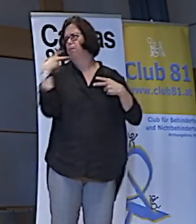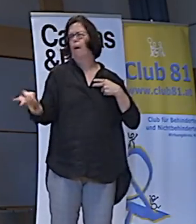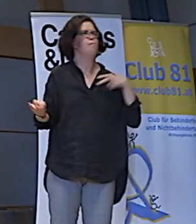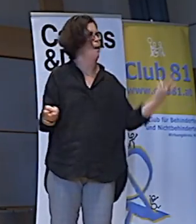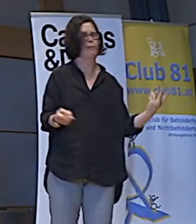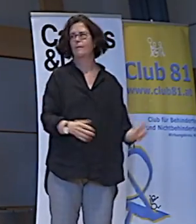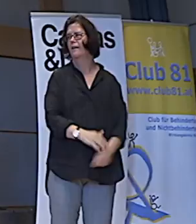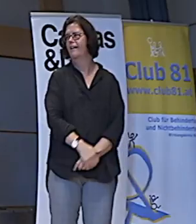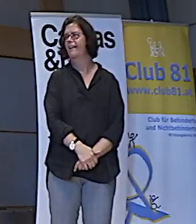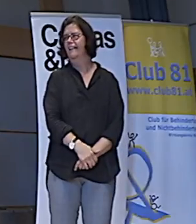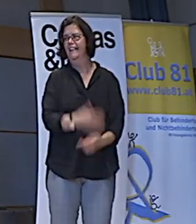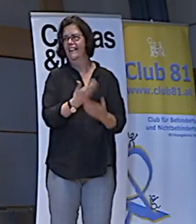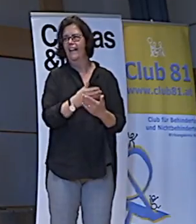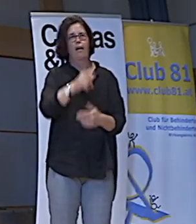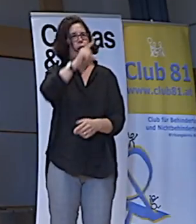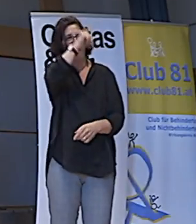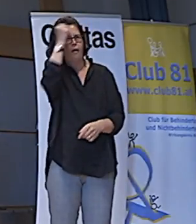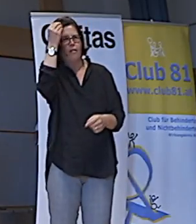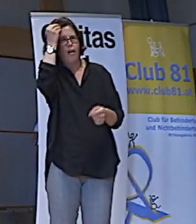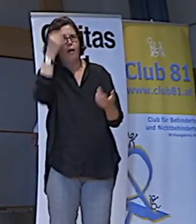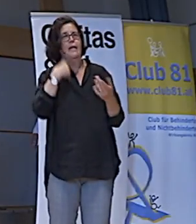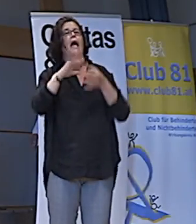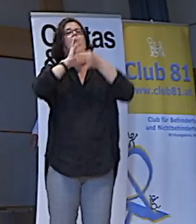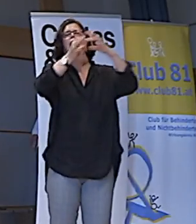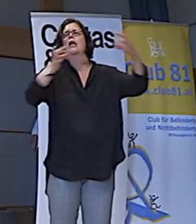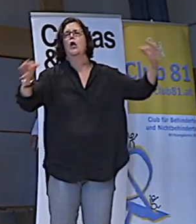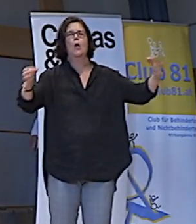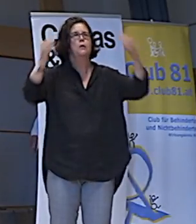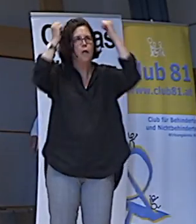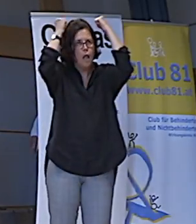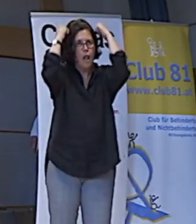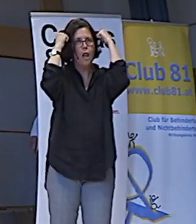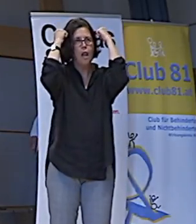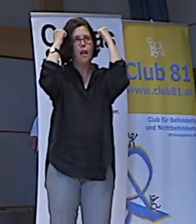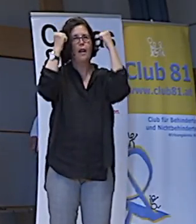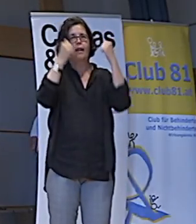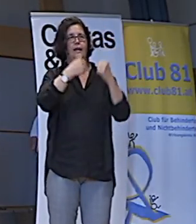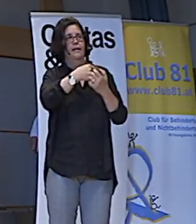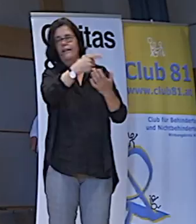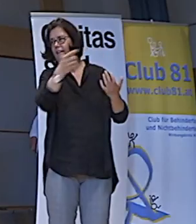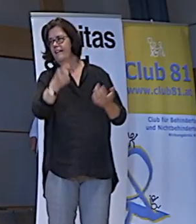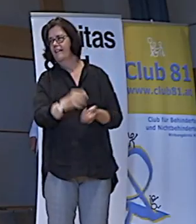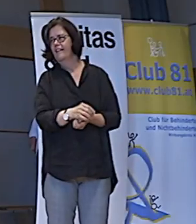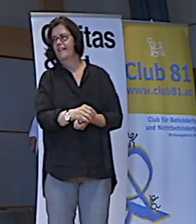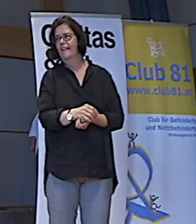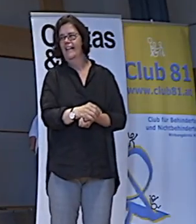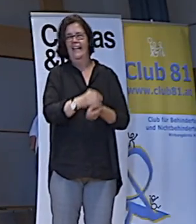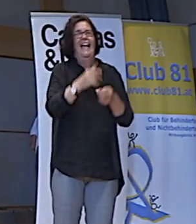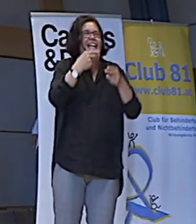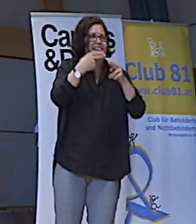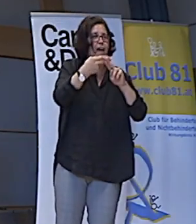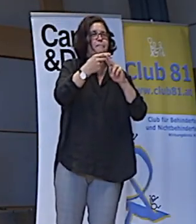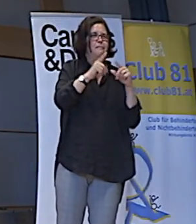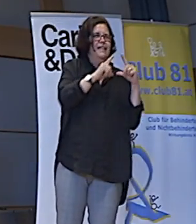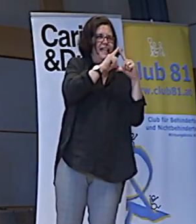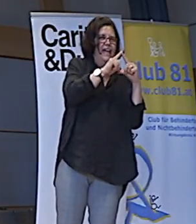Ich weiß, die Leute glauben, das ist so ein religiöses Ding, und in demnach, ihr seid jetzt beim Frühschoppen, da sind wir eh schon knapp dran bei